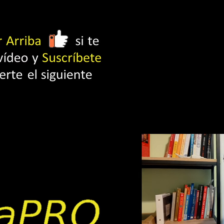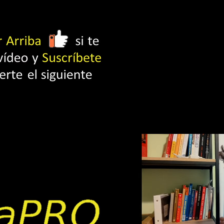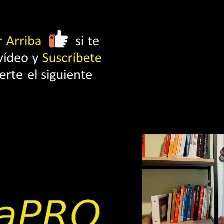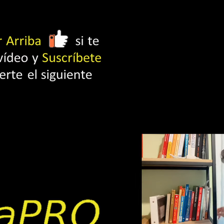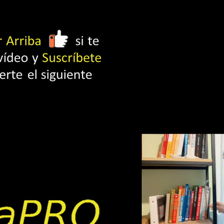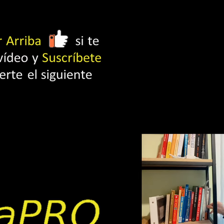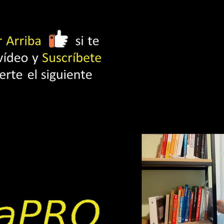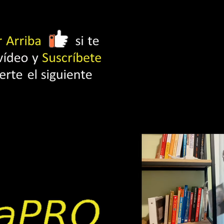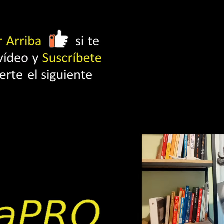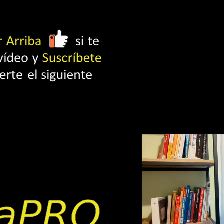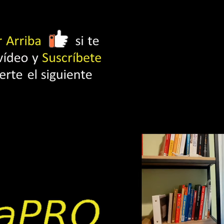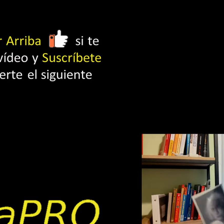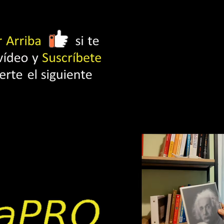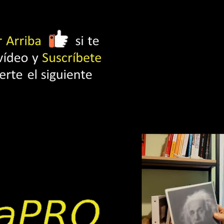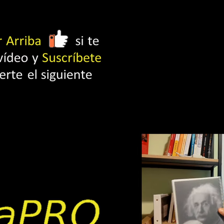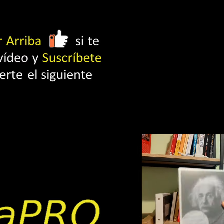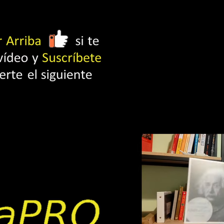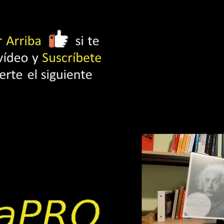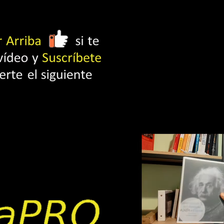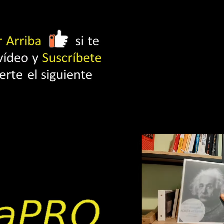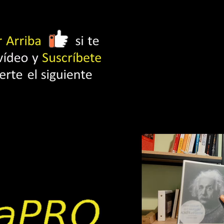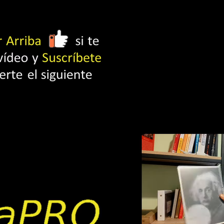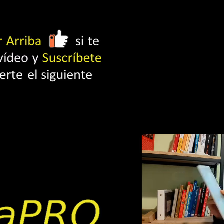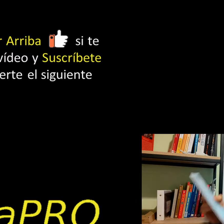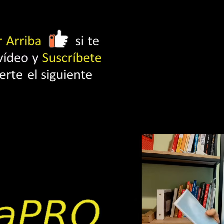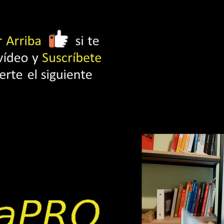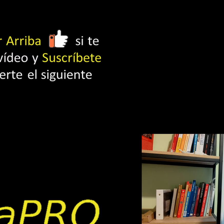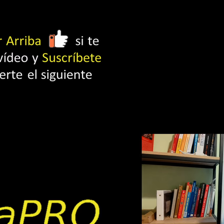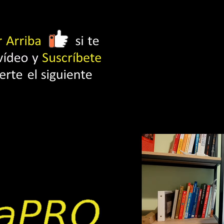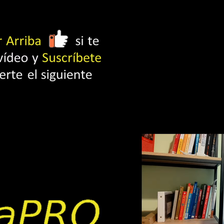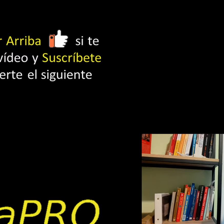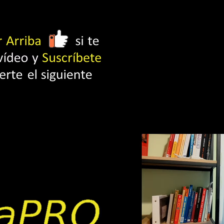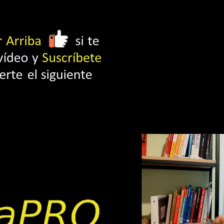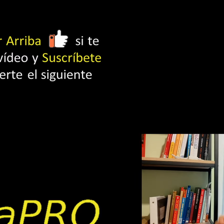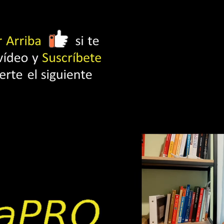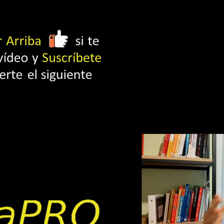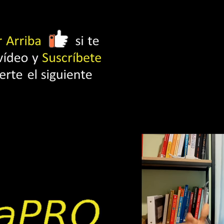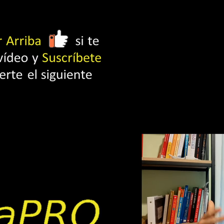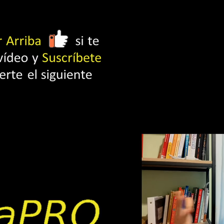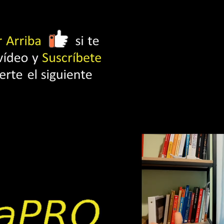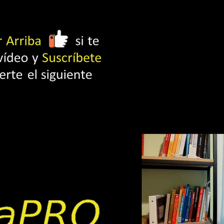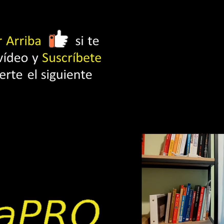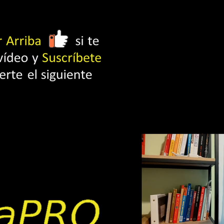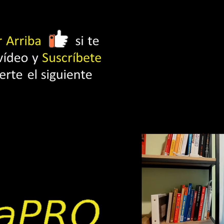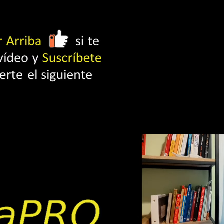tengo un ebook totalmente gratuito que te puedes descargar con algunas técnicas concretas para física, matemáticas y asignaturas parecidas